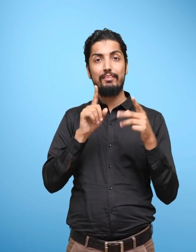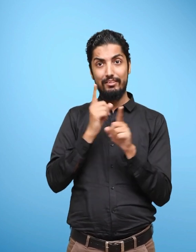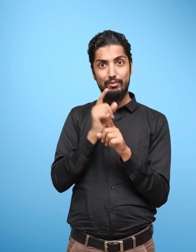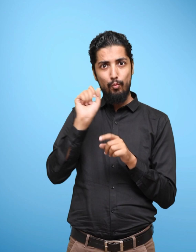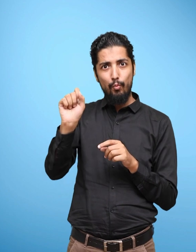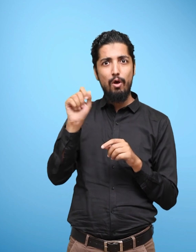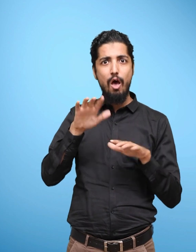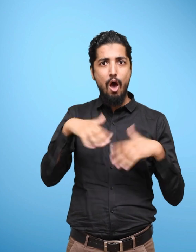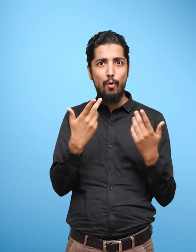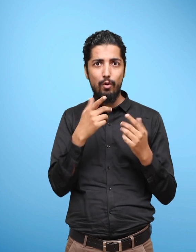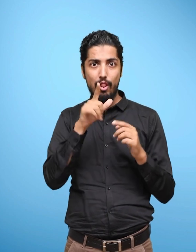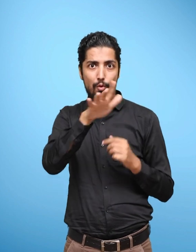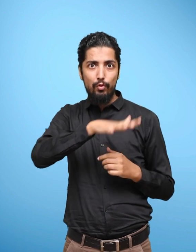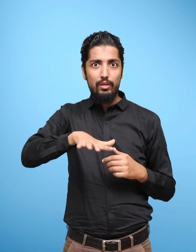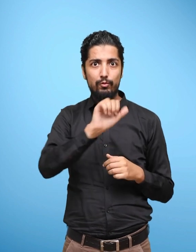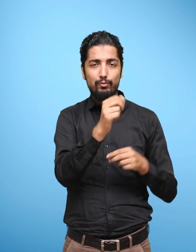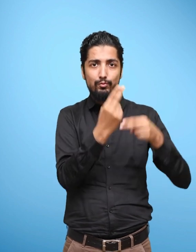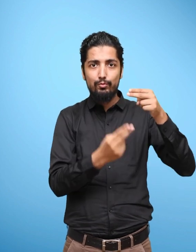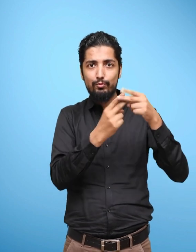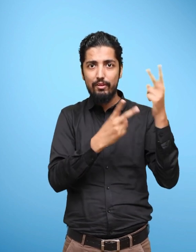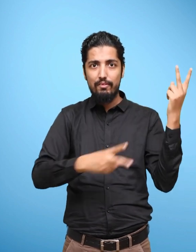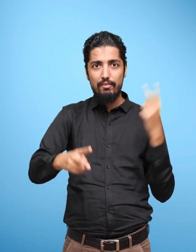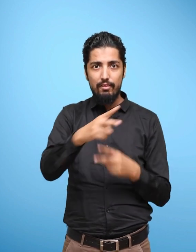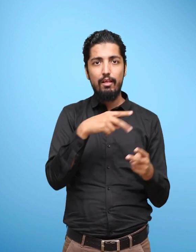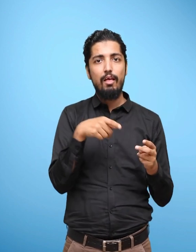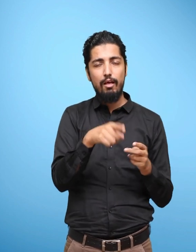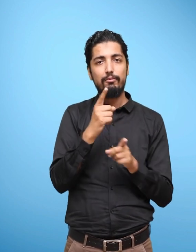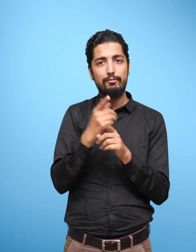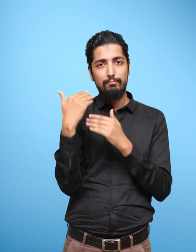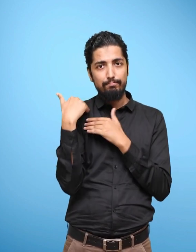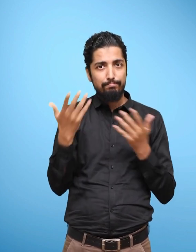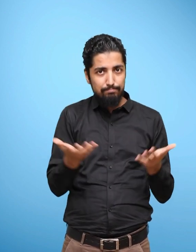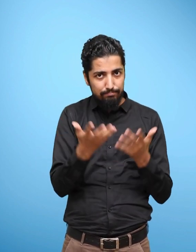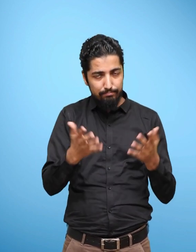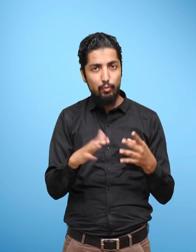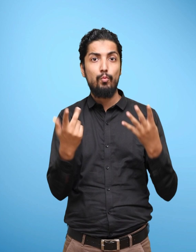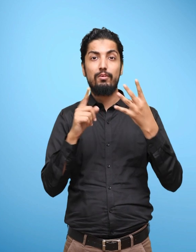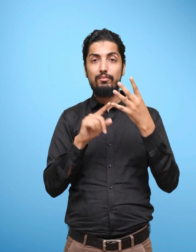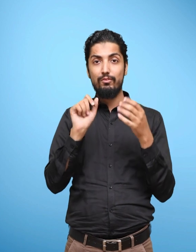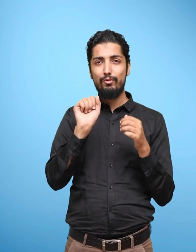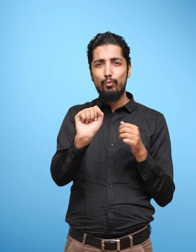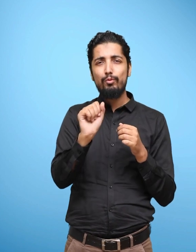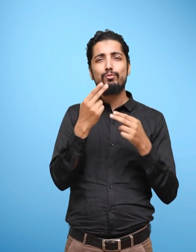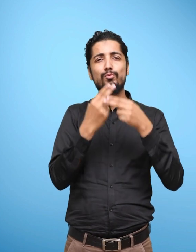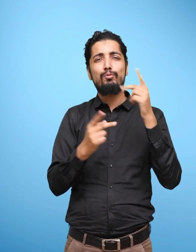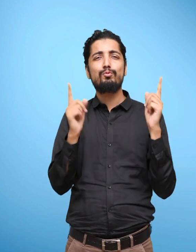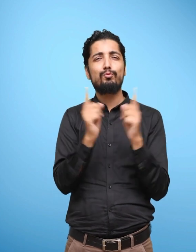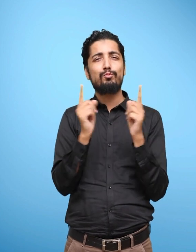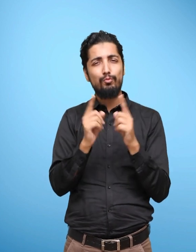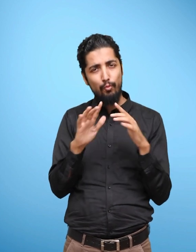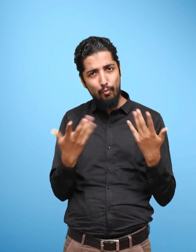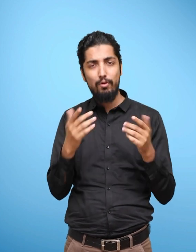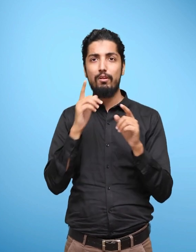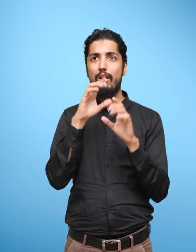In the classroom, As well as Audio and video Support From Deeksha Platform. The